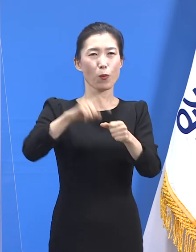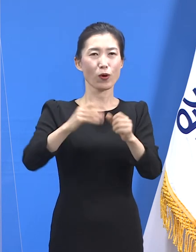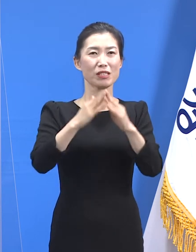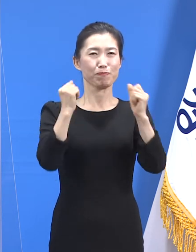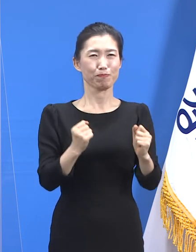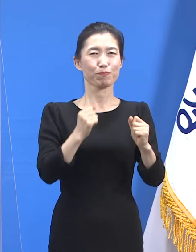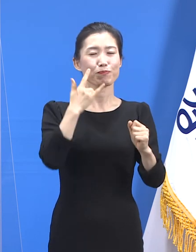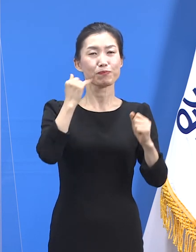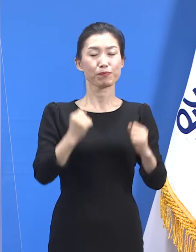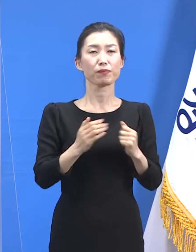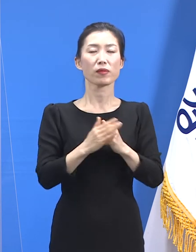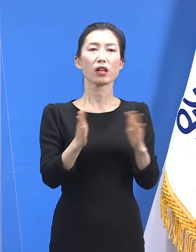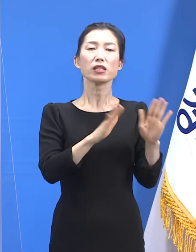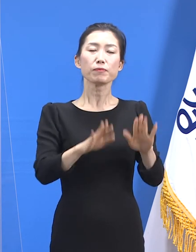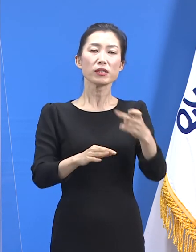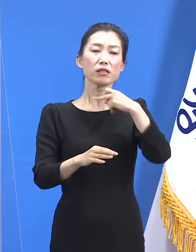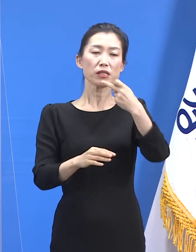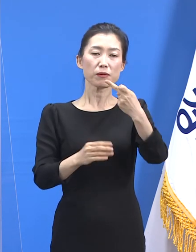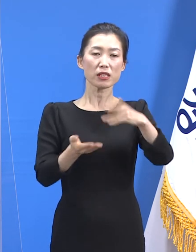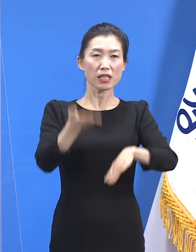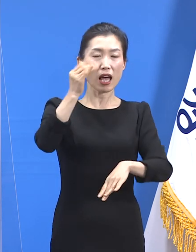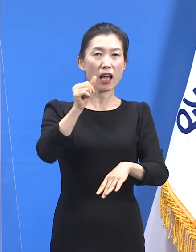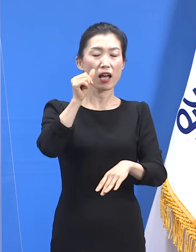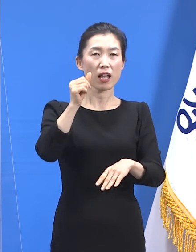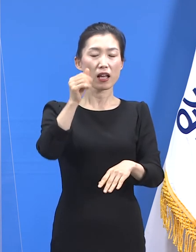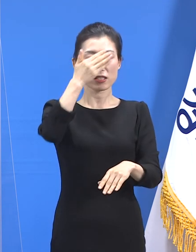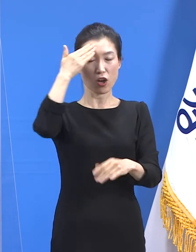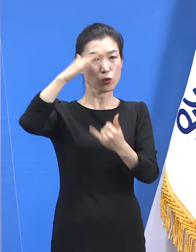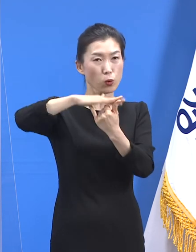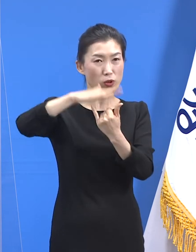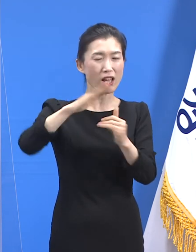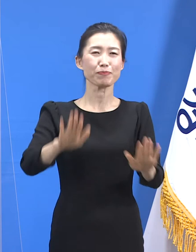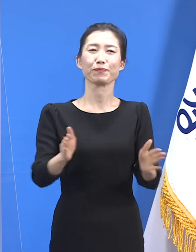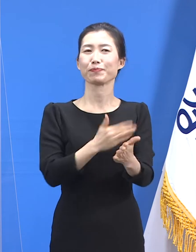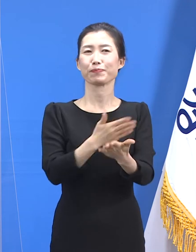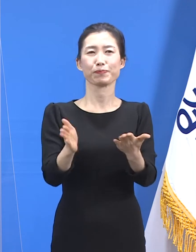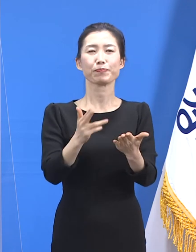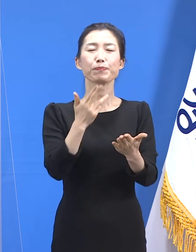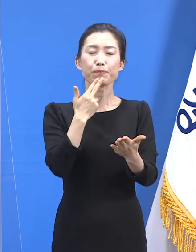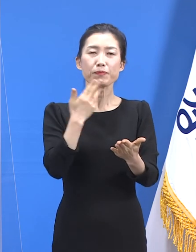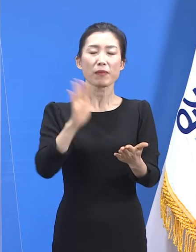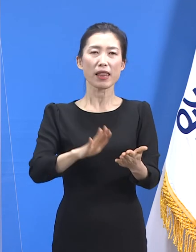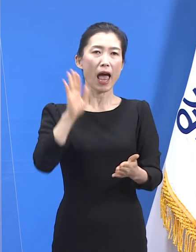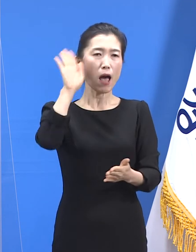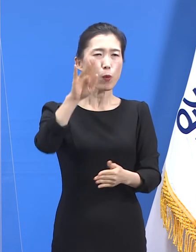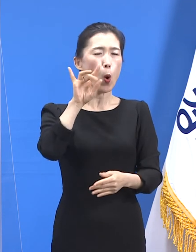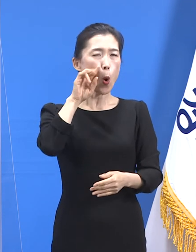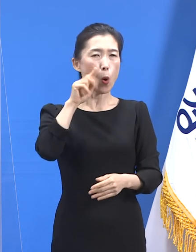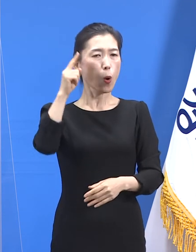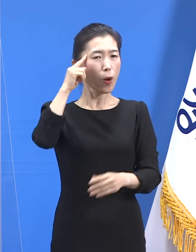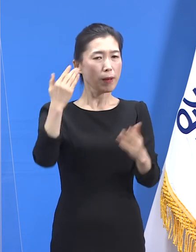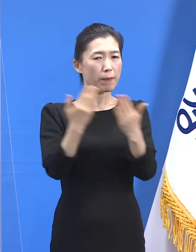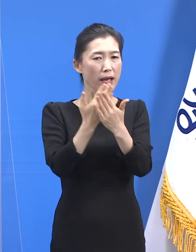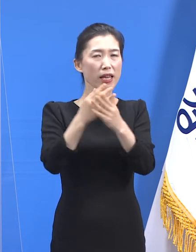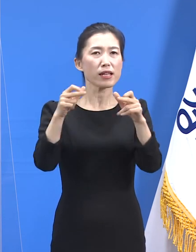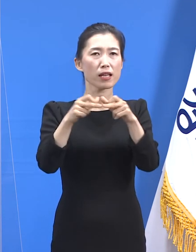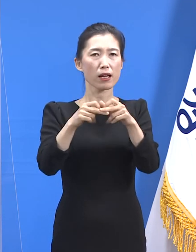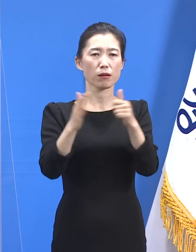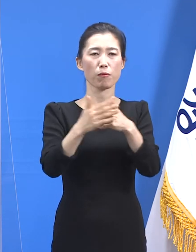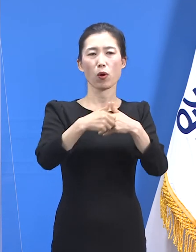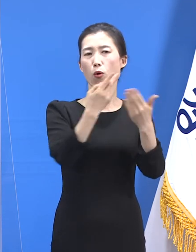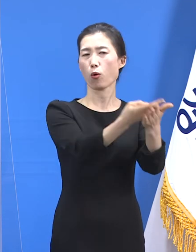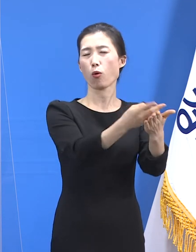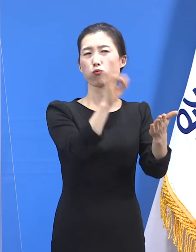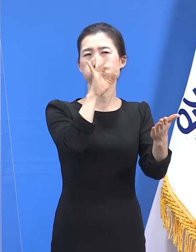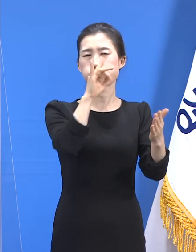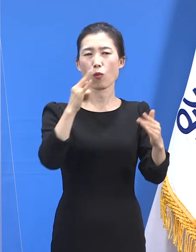12세 이상 청소년은 아직 없었지만, 12세 이상의 경우라도 발달장애 등의 특별한 사유가 있으면 지침에 근거하여